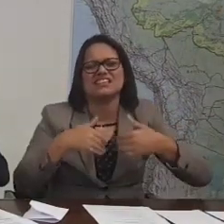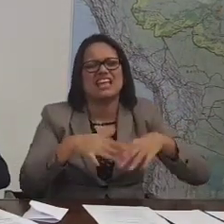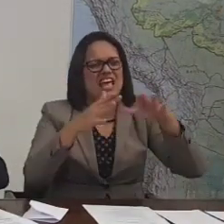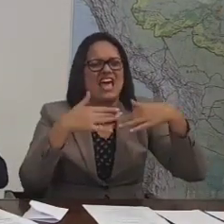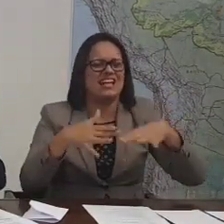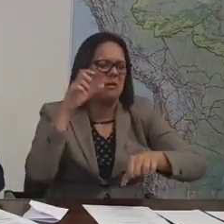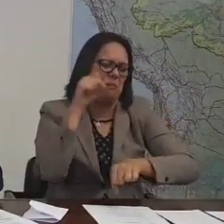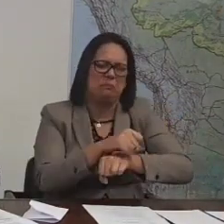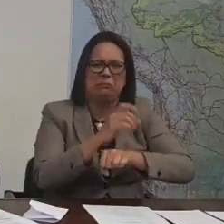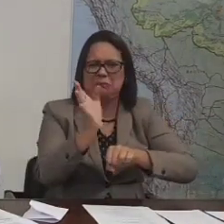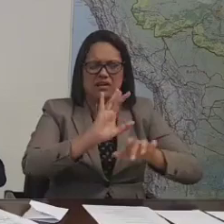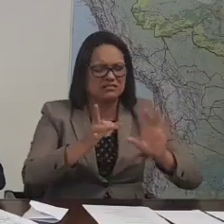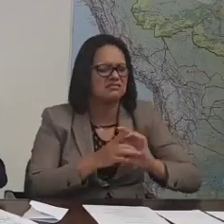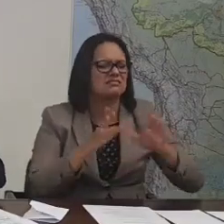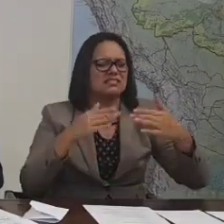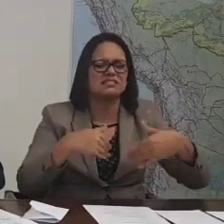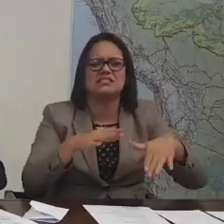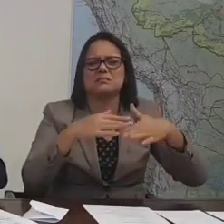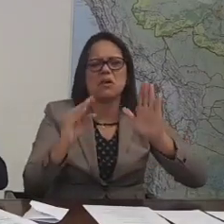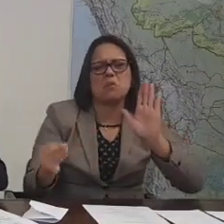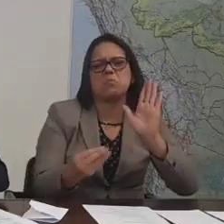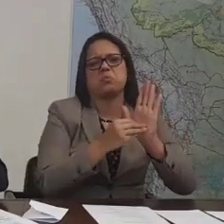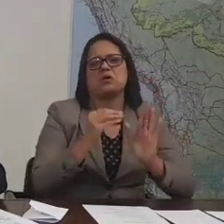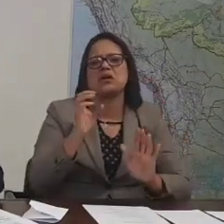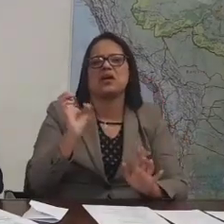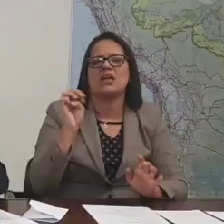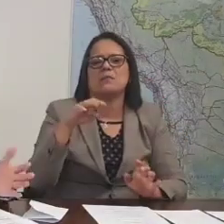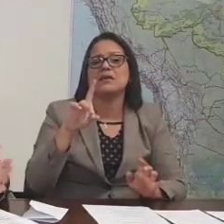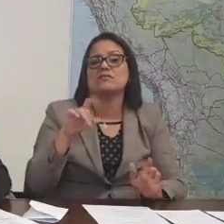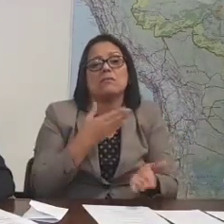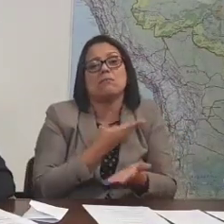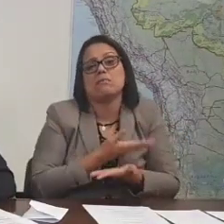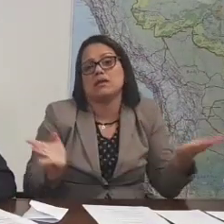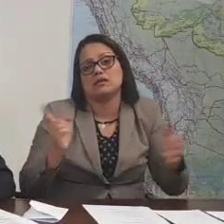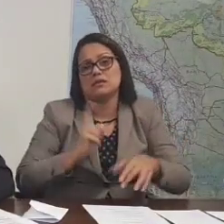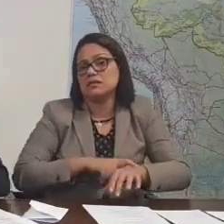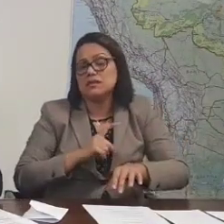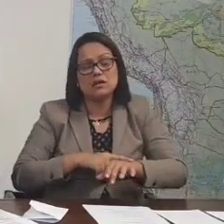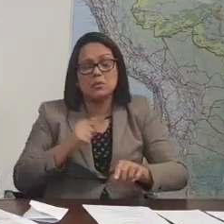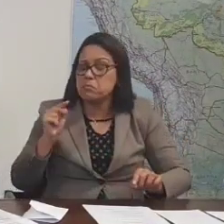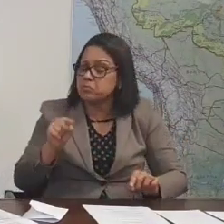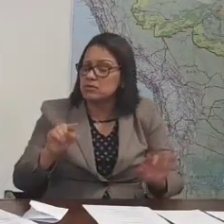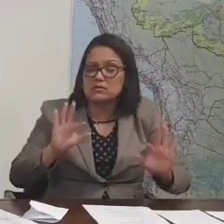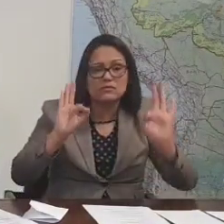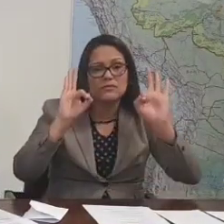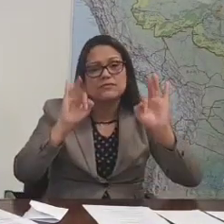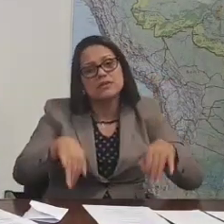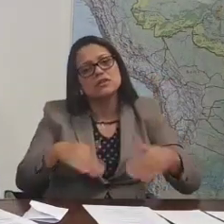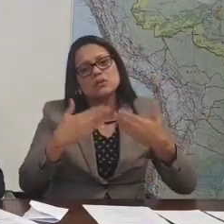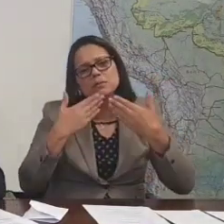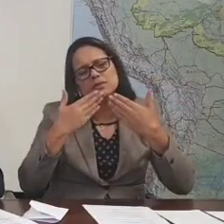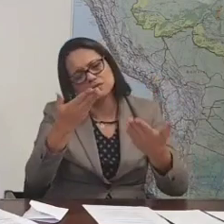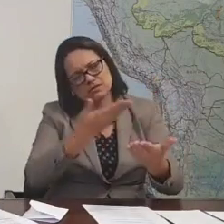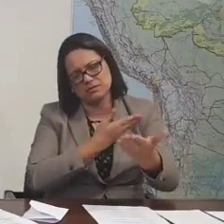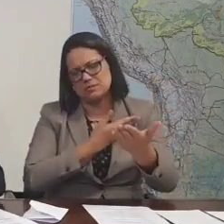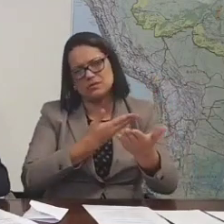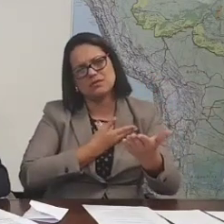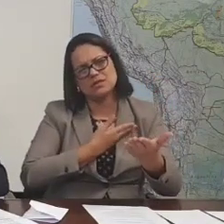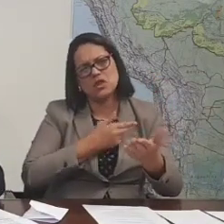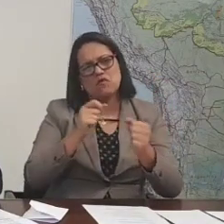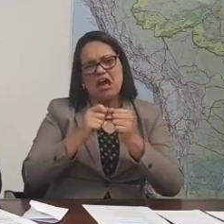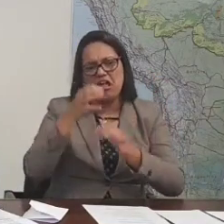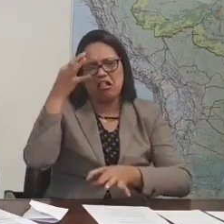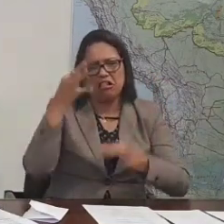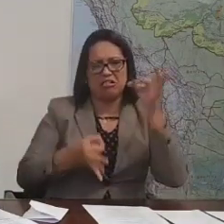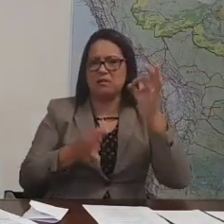sem o acolhimento de qualquer emenda, só não perderíamos toda a reforma. Ponto final. Então, gente pede aos colegas nossos que não façam o